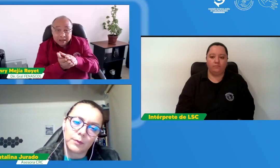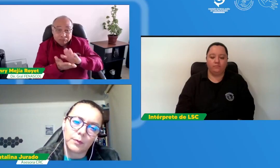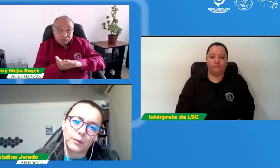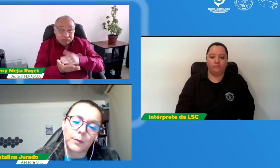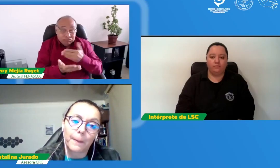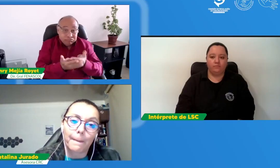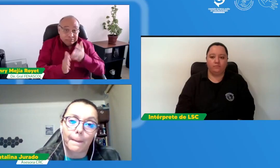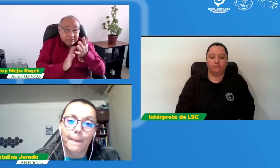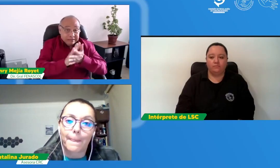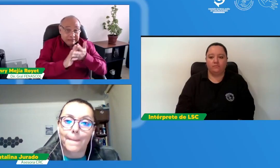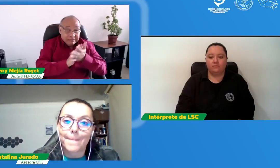esta